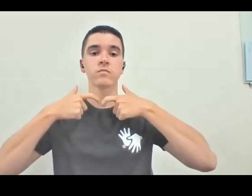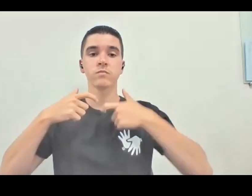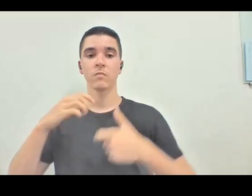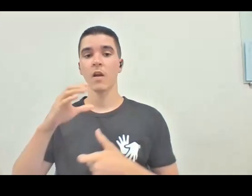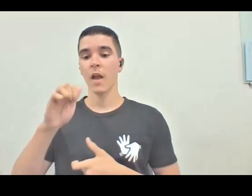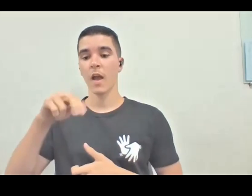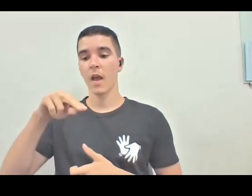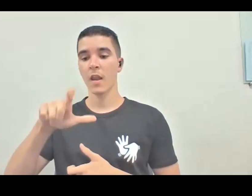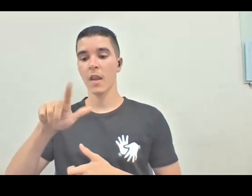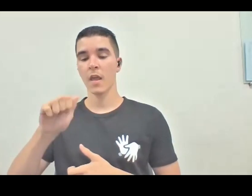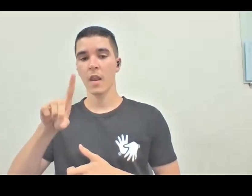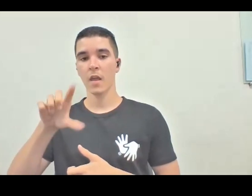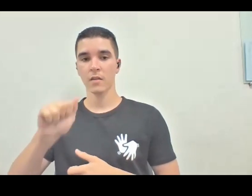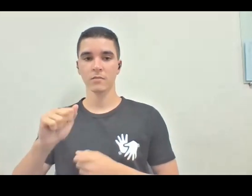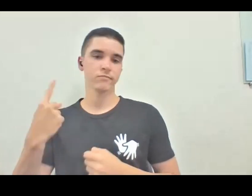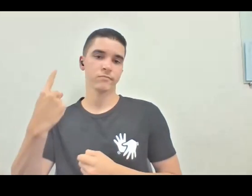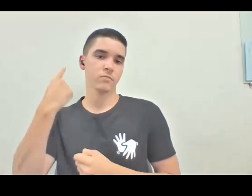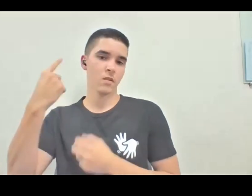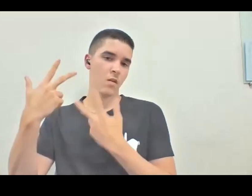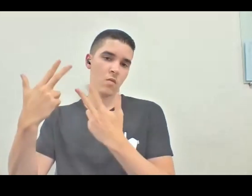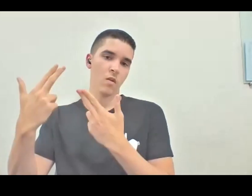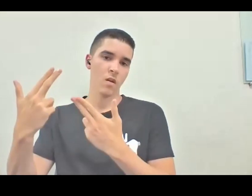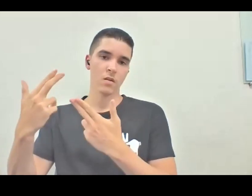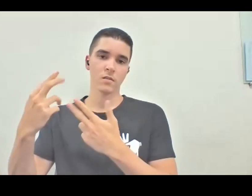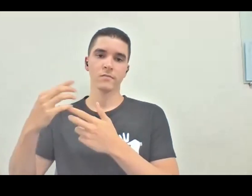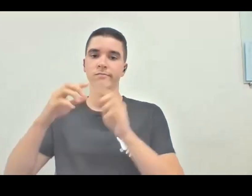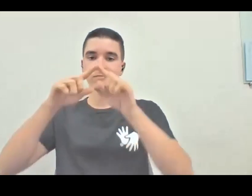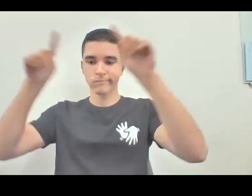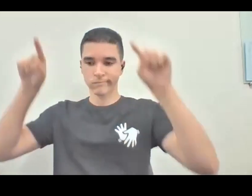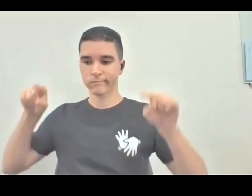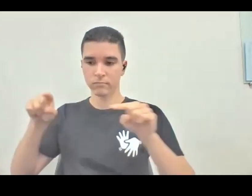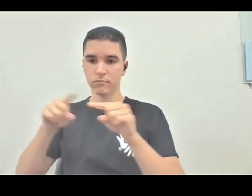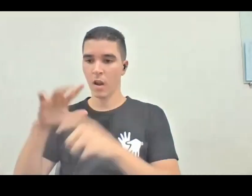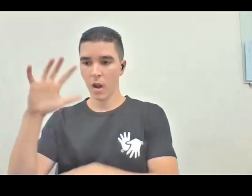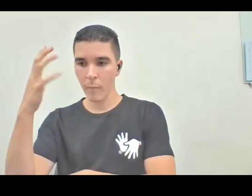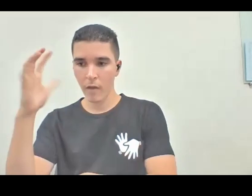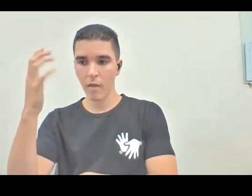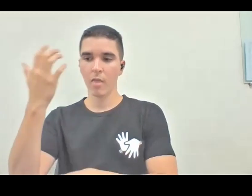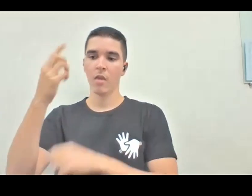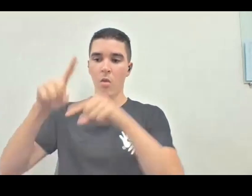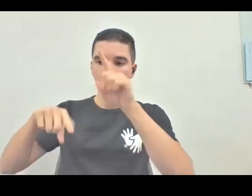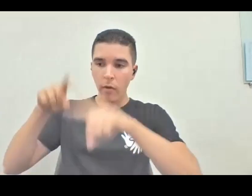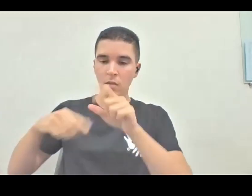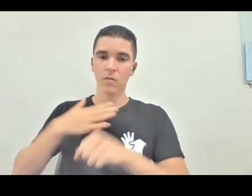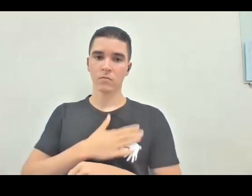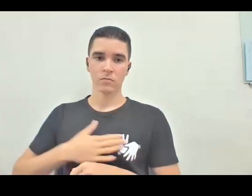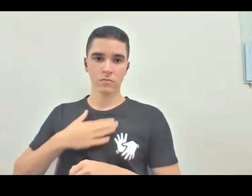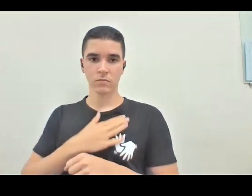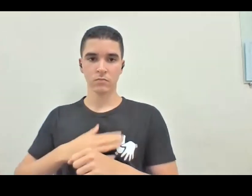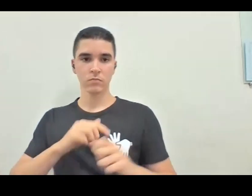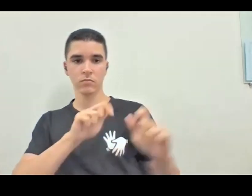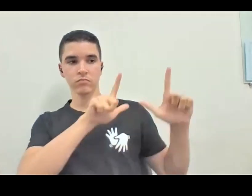continuo no mesmo cenário, né, a estante de madeira cheio de objetinhos que eu gosto, né, um pedaço da gravura que tem na minha